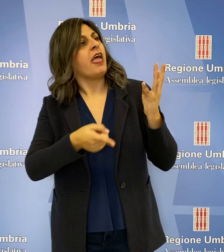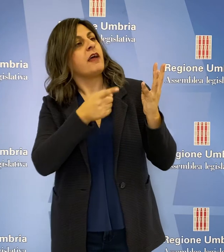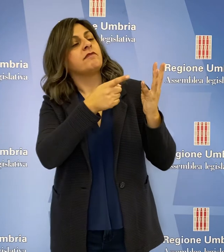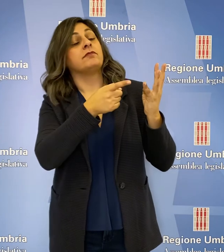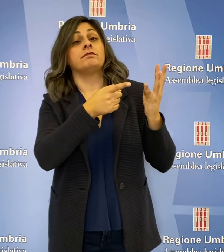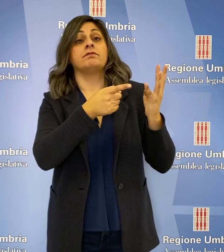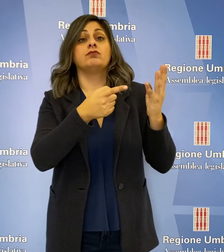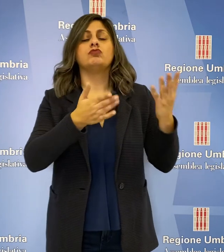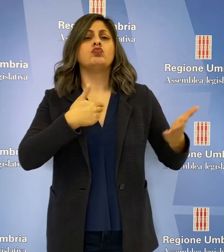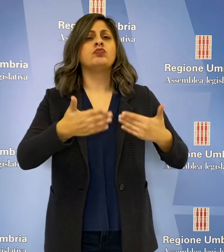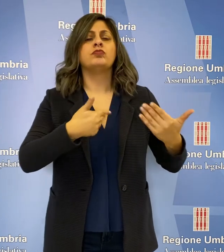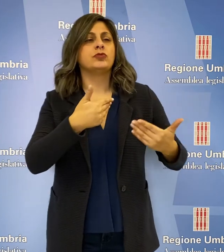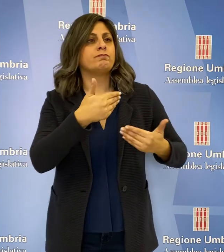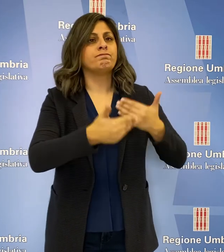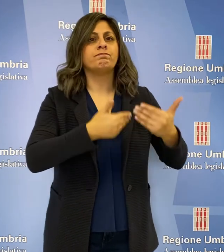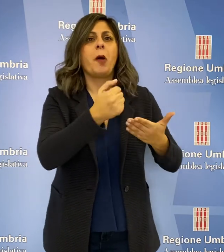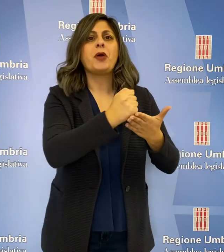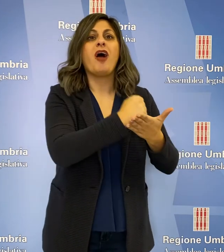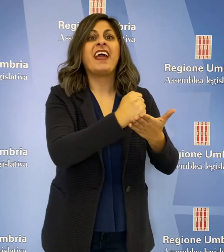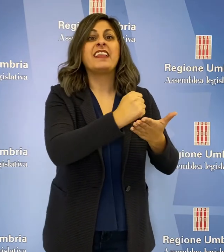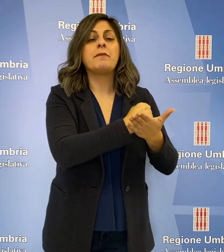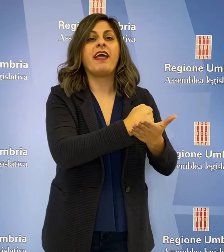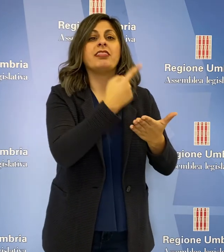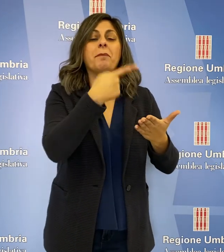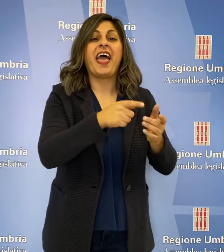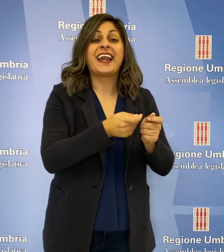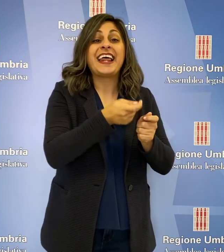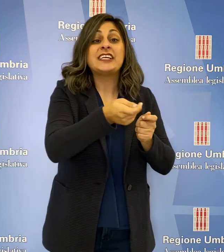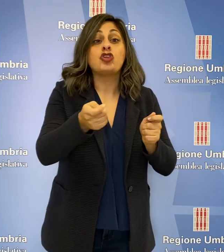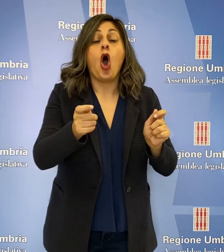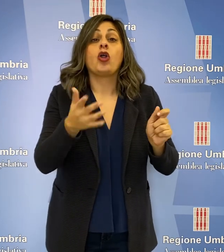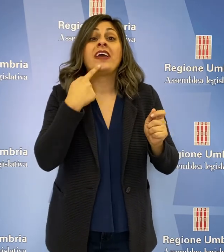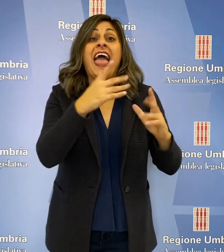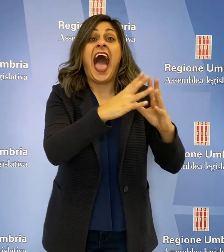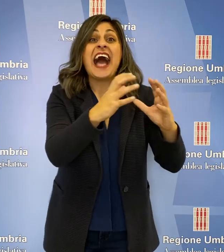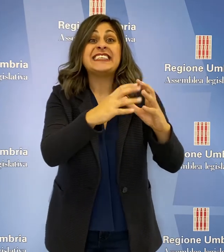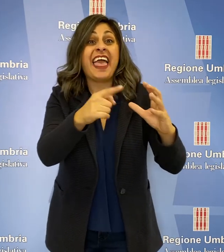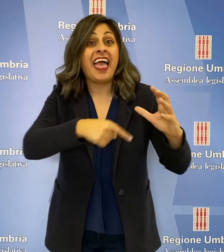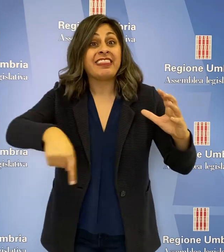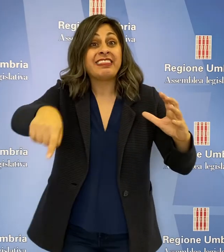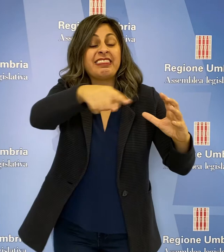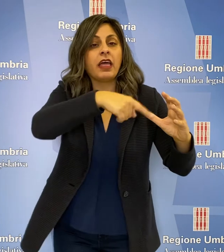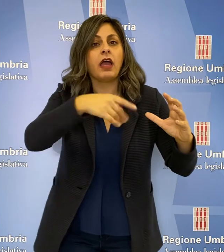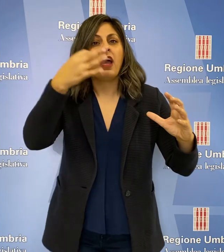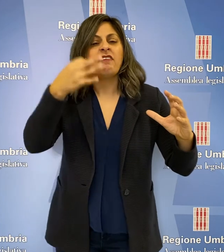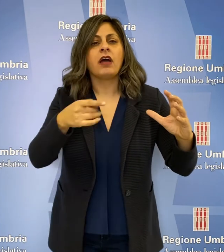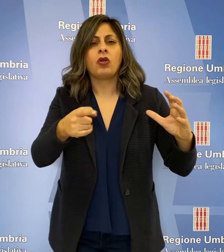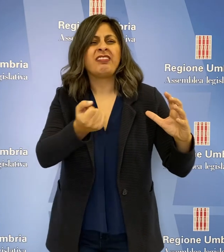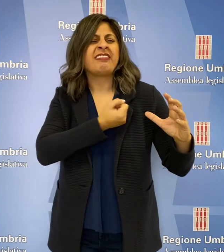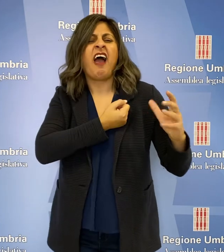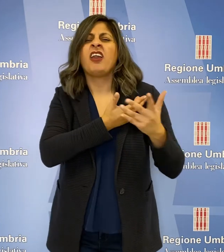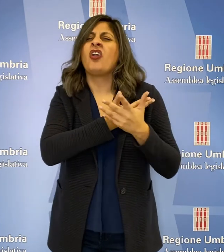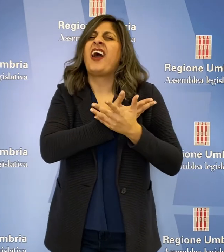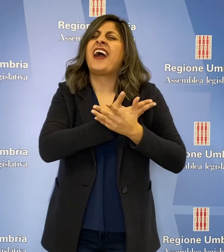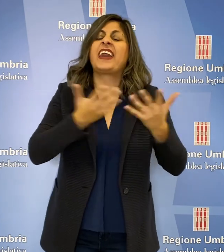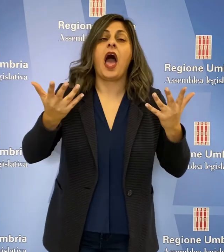attivare urgenti provvedimenti per il ristoro delle aziende la cui attività è danneggiata